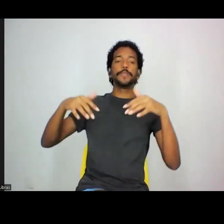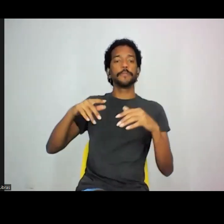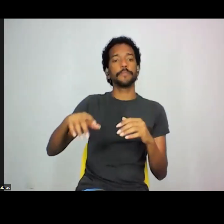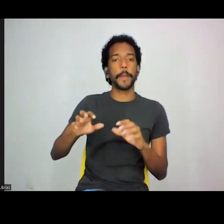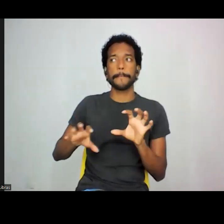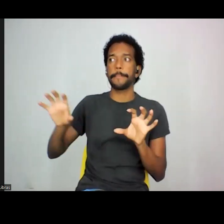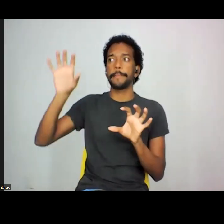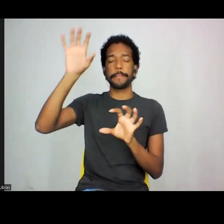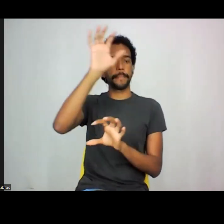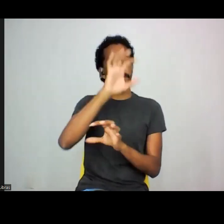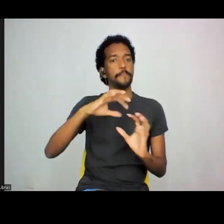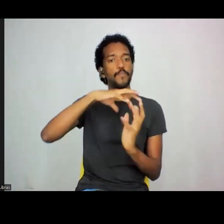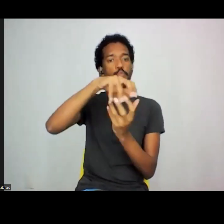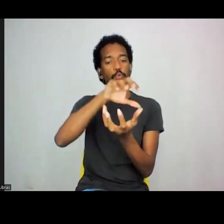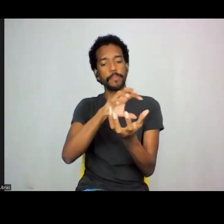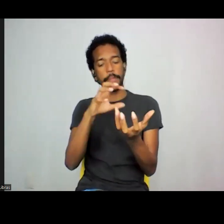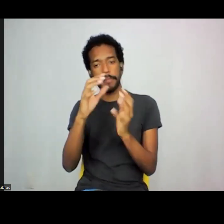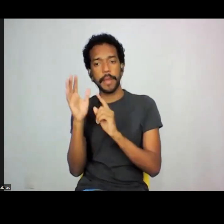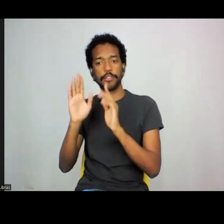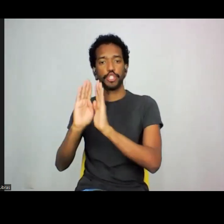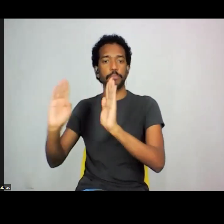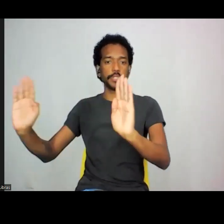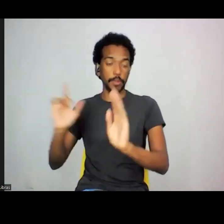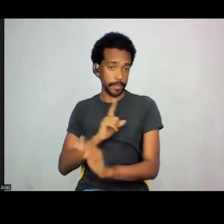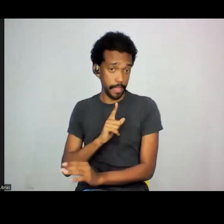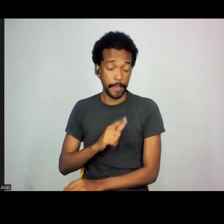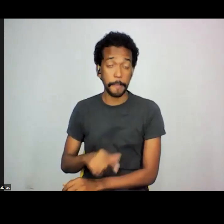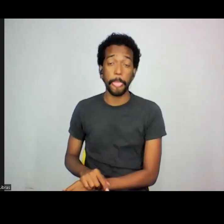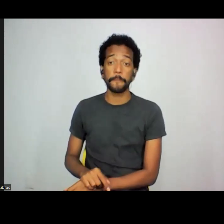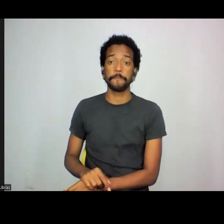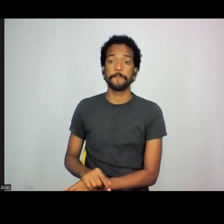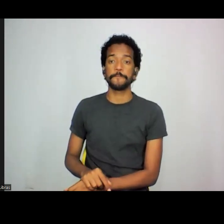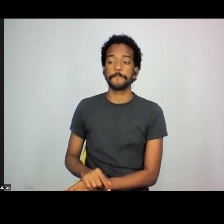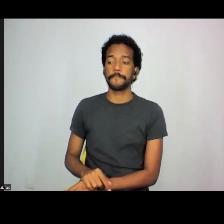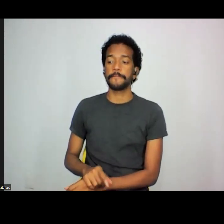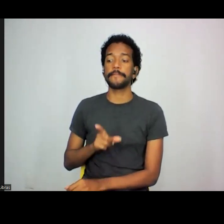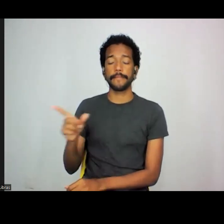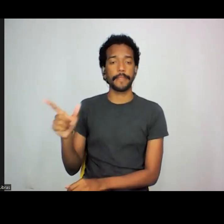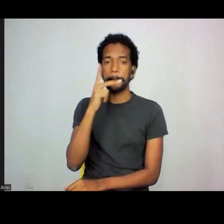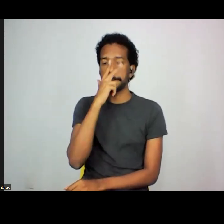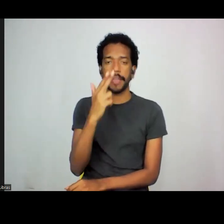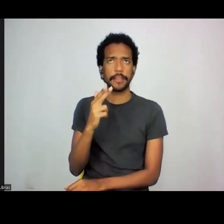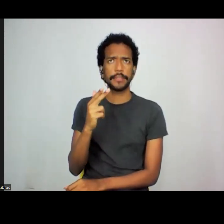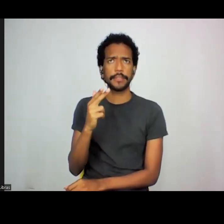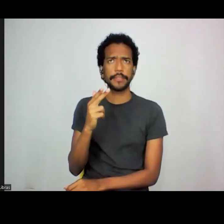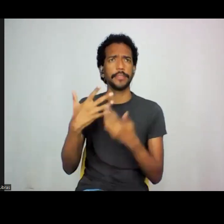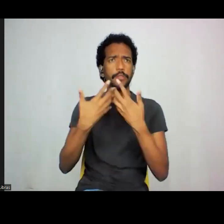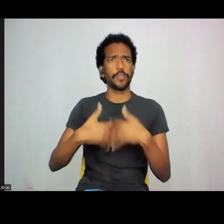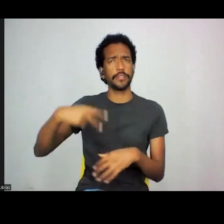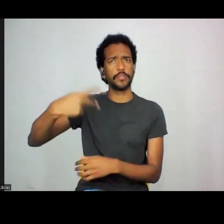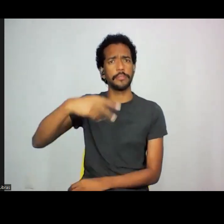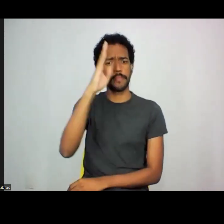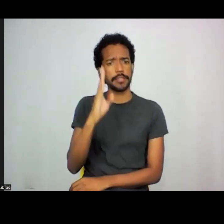mundo, e, é, ele, se não me engano, ele se naturalizou brasileiro para